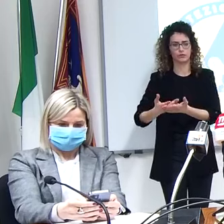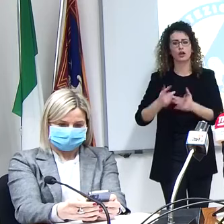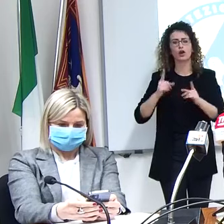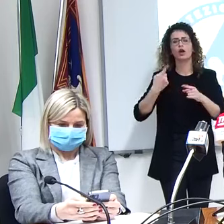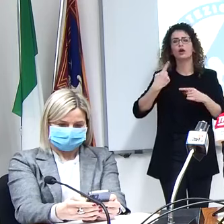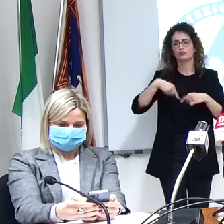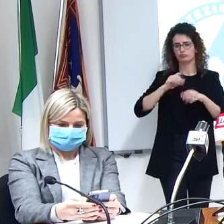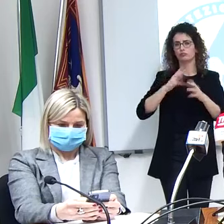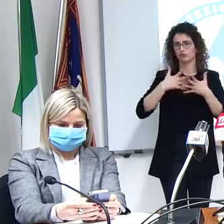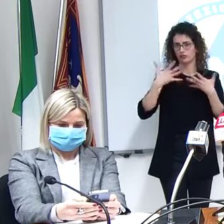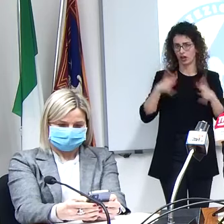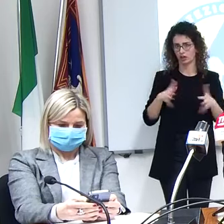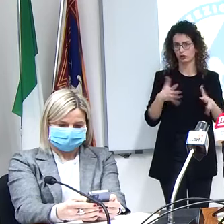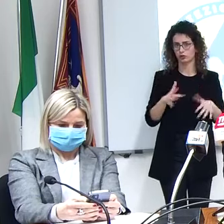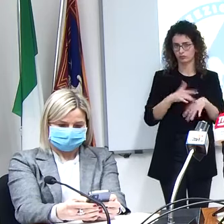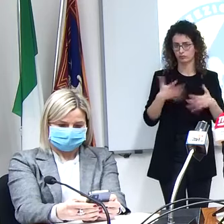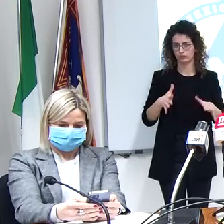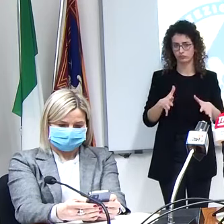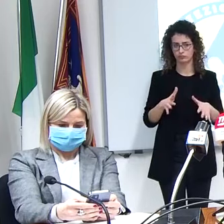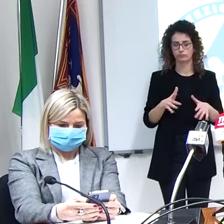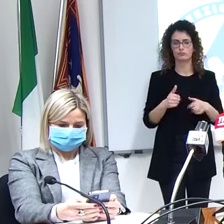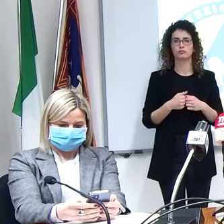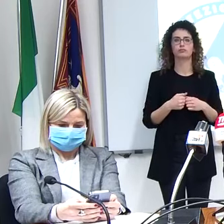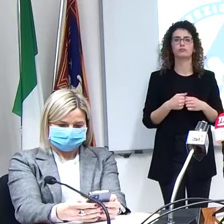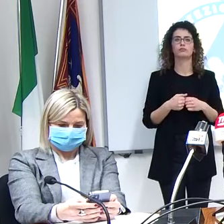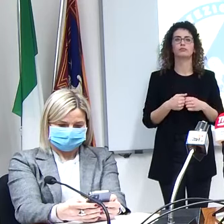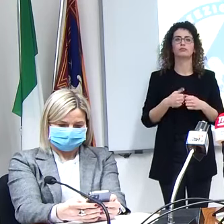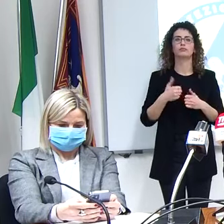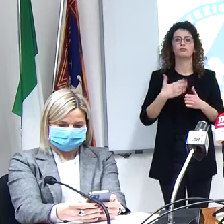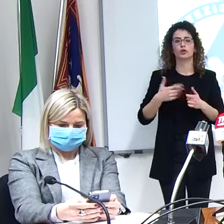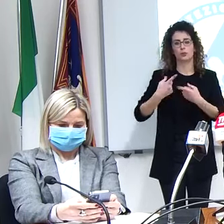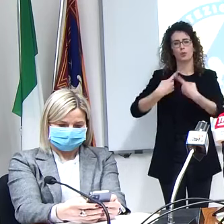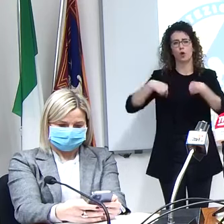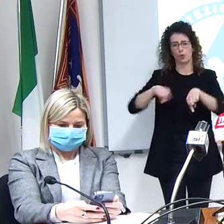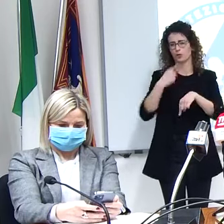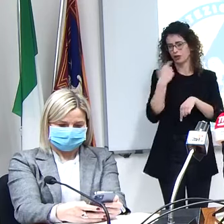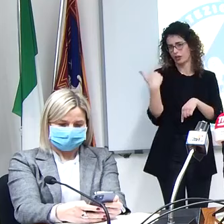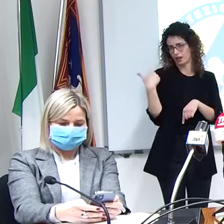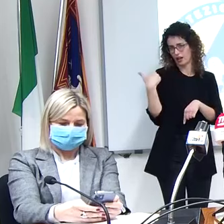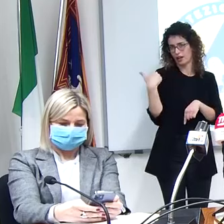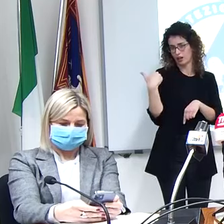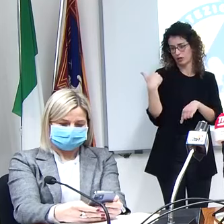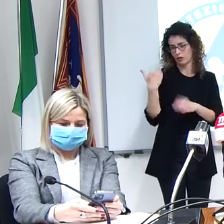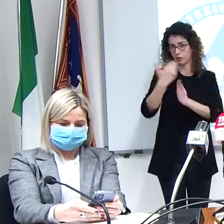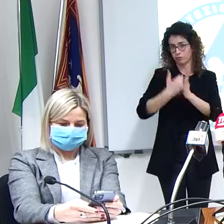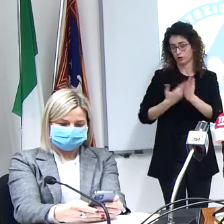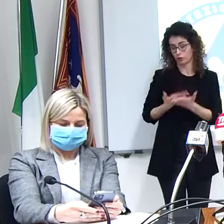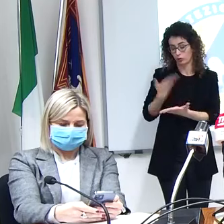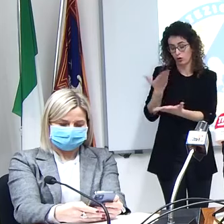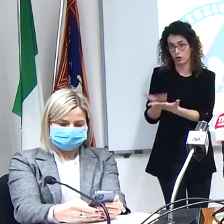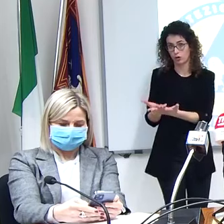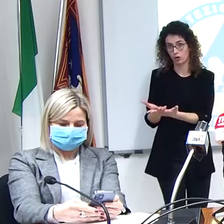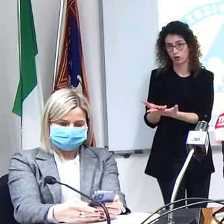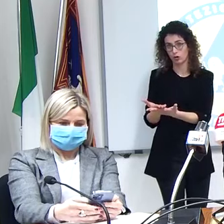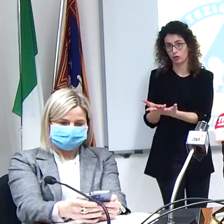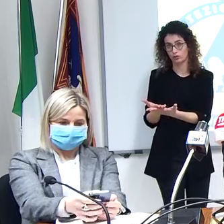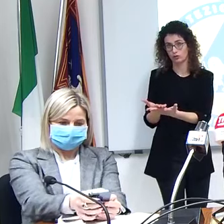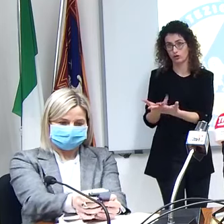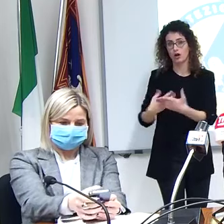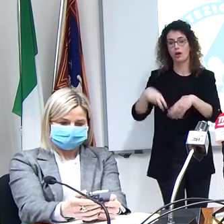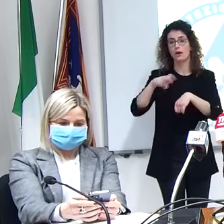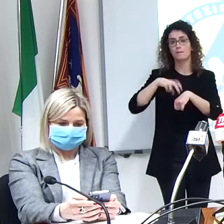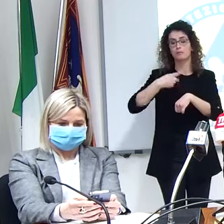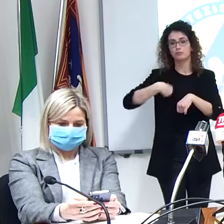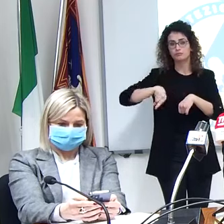fatto quindi abbiamo sottoposto a quelle commissioni di cui vi dicevo prima il protocollo e i nostri medici